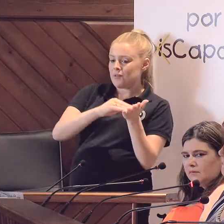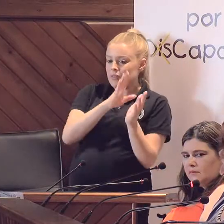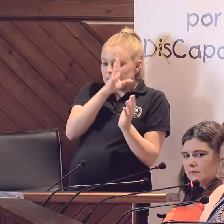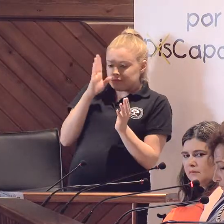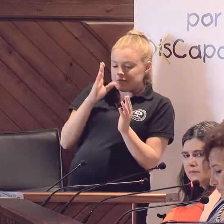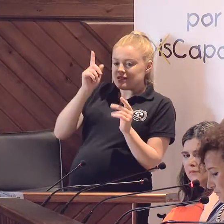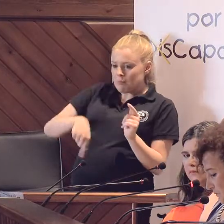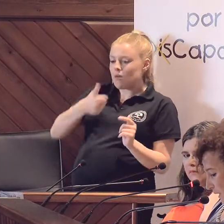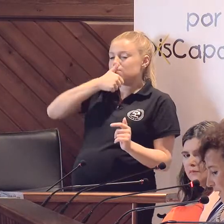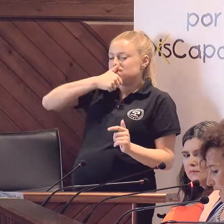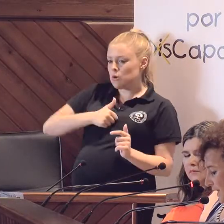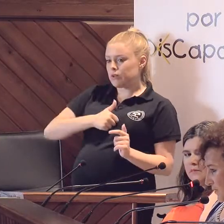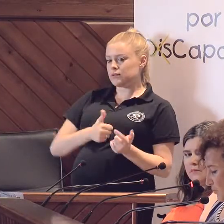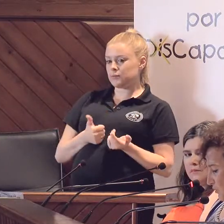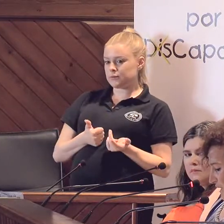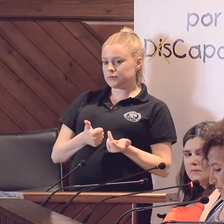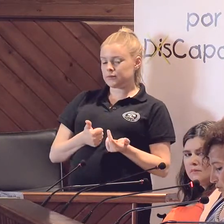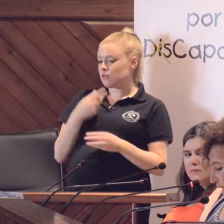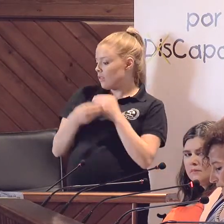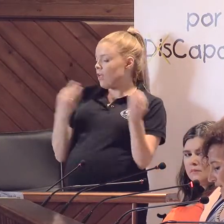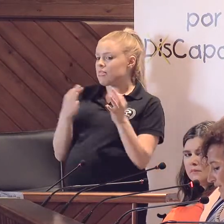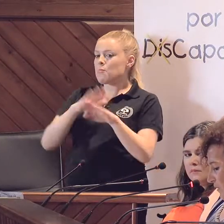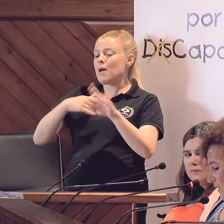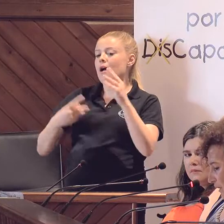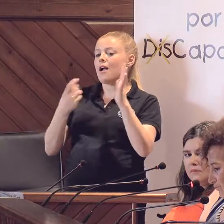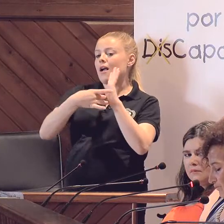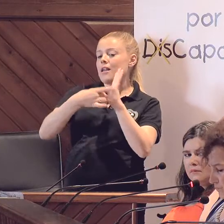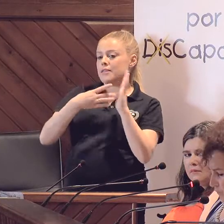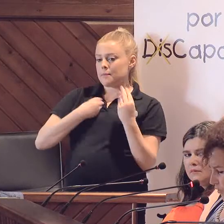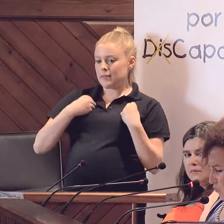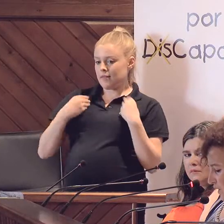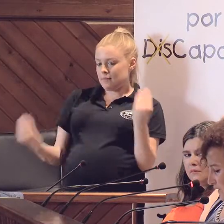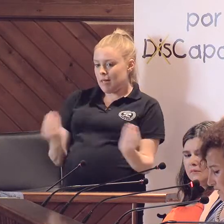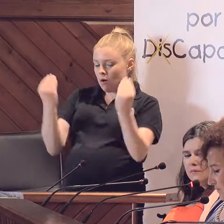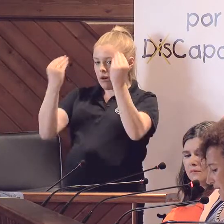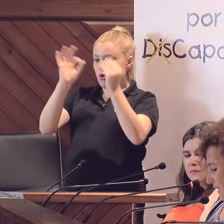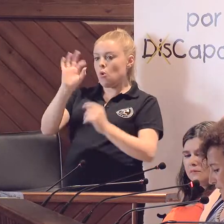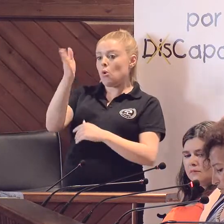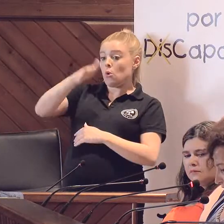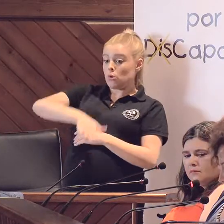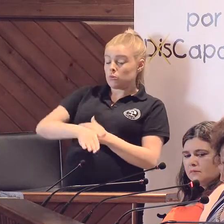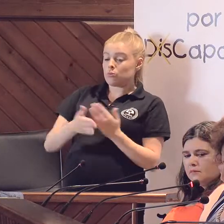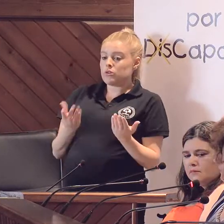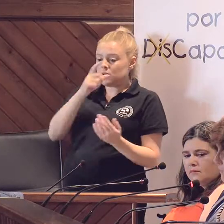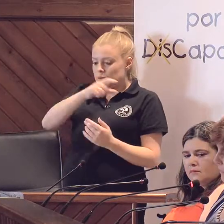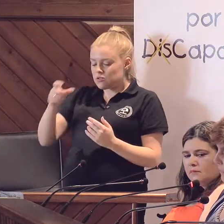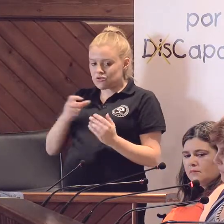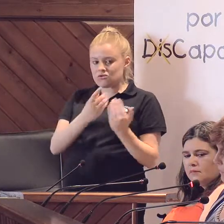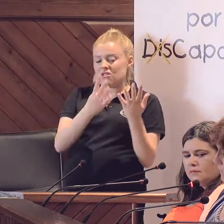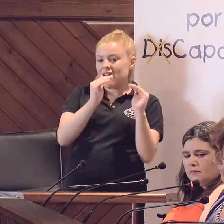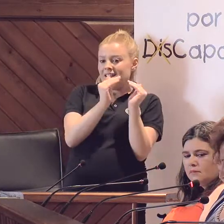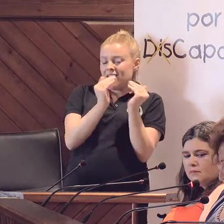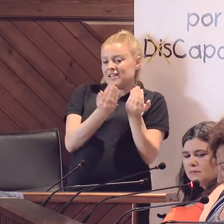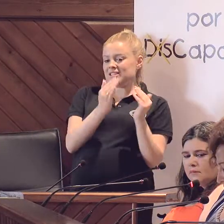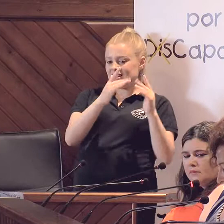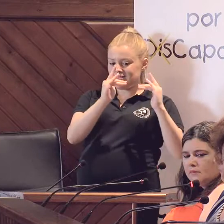aguantamos. ¿Qué hacemos para mejorar la calidad de vida o de muerte de estas personas que están en los corredores de